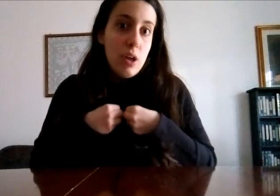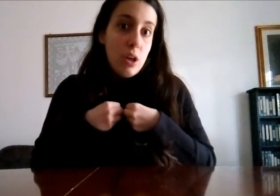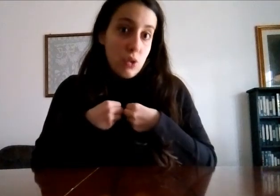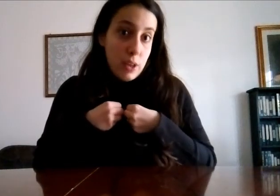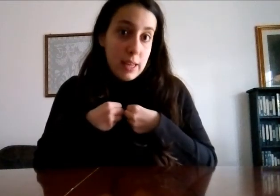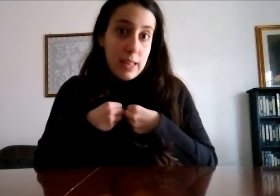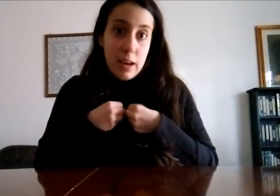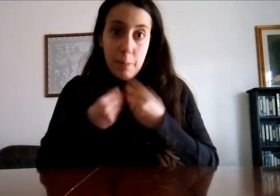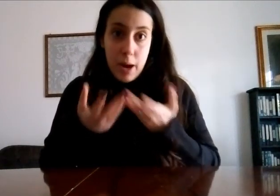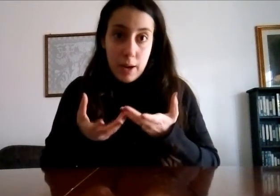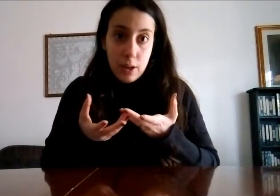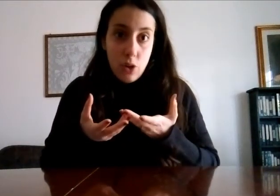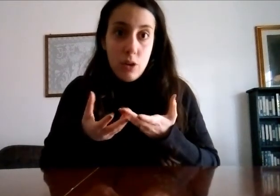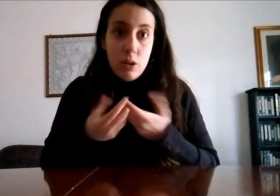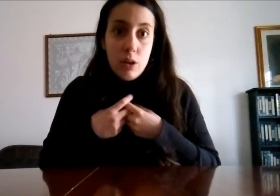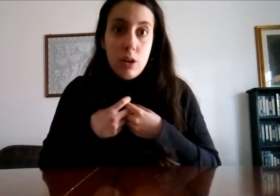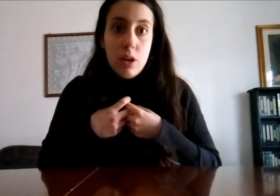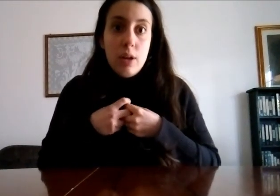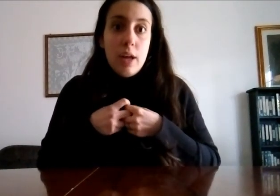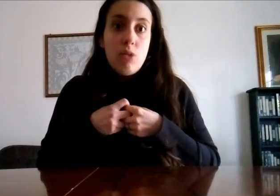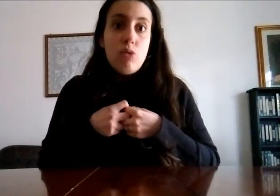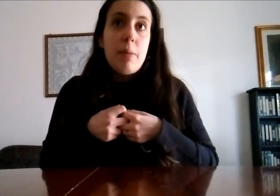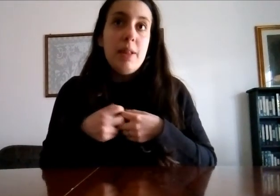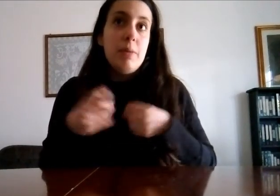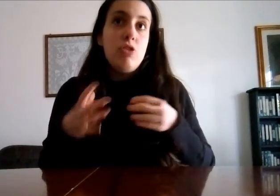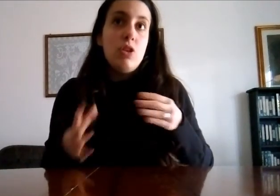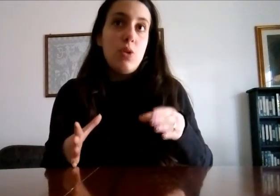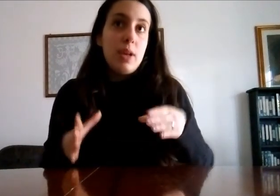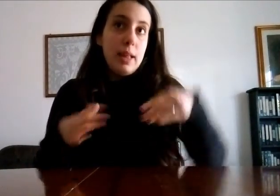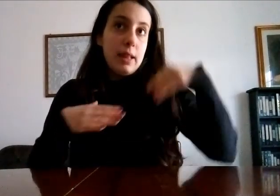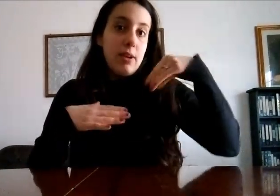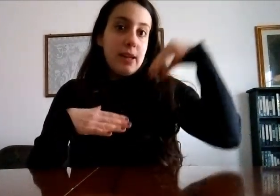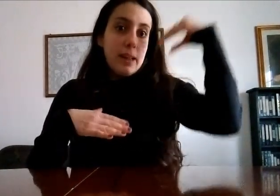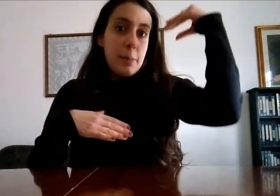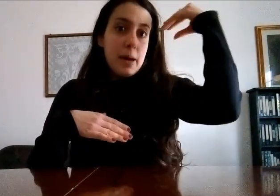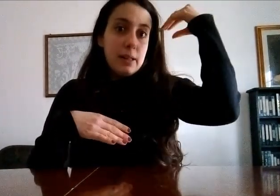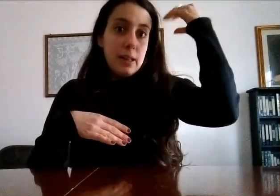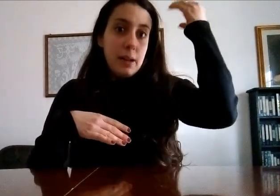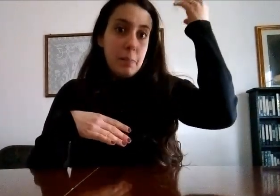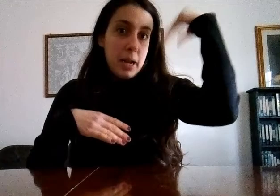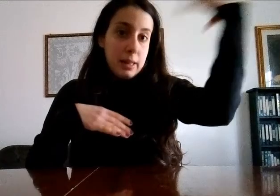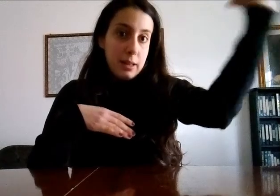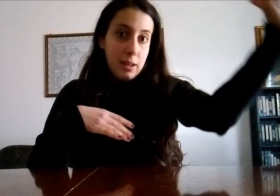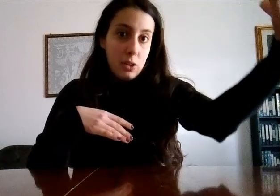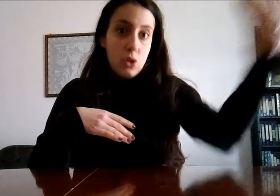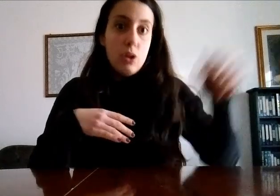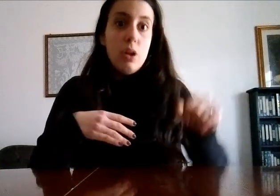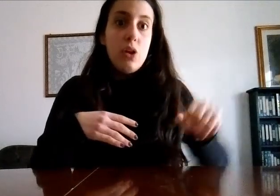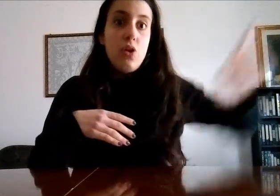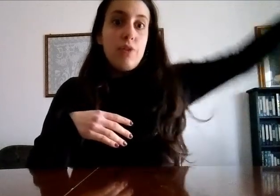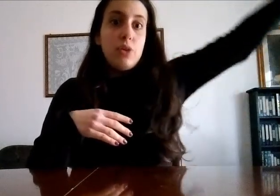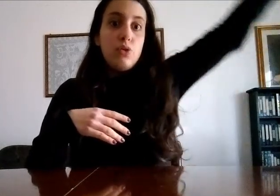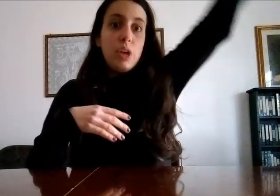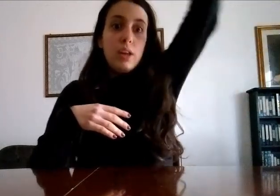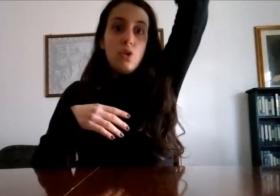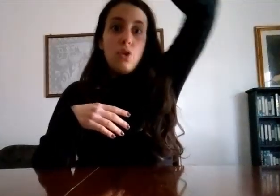sono entrata nel panico e giustamente mi immagino i loro che stavano all'altra parte del palazzetto io gli ho fatto segno